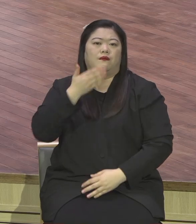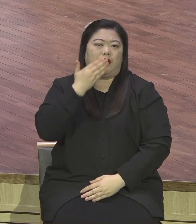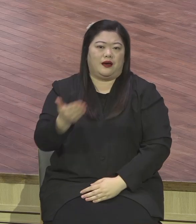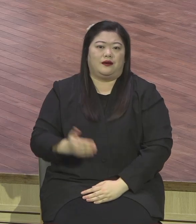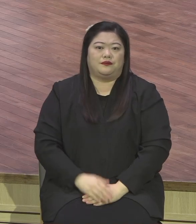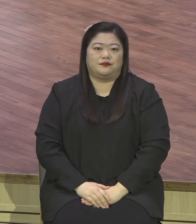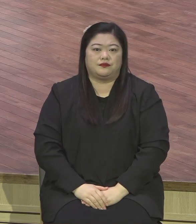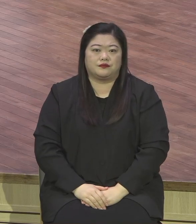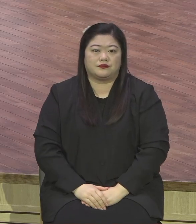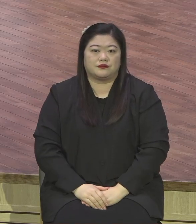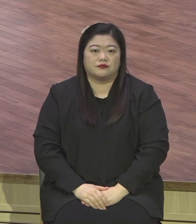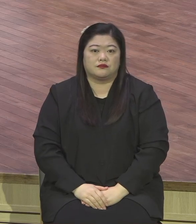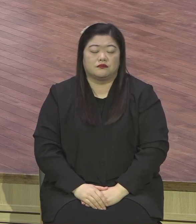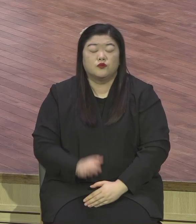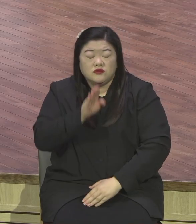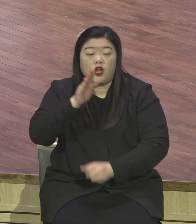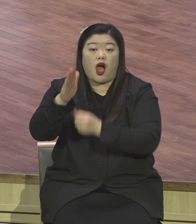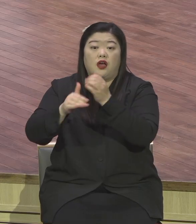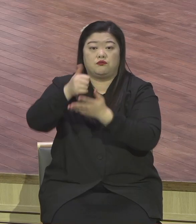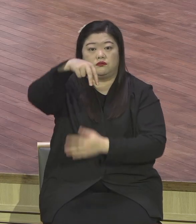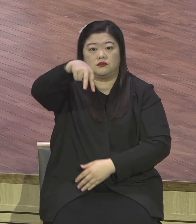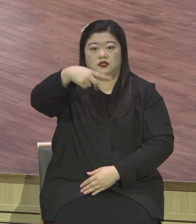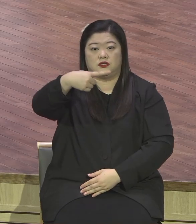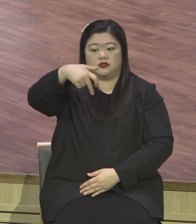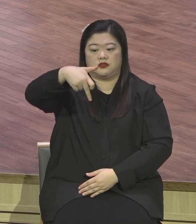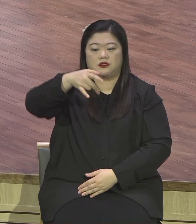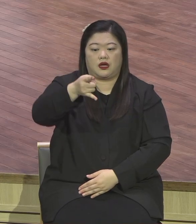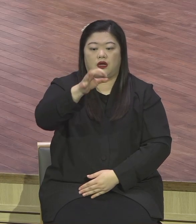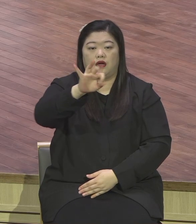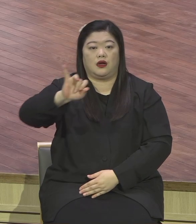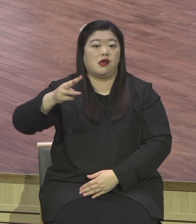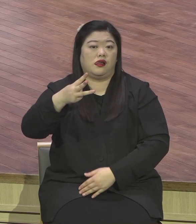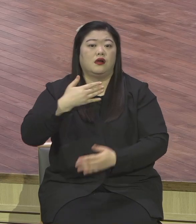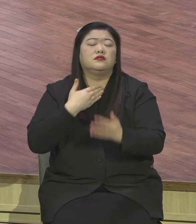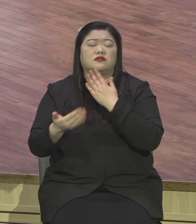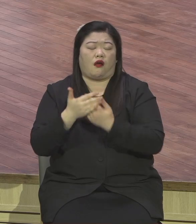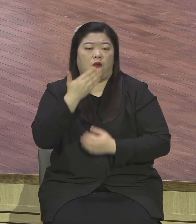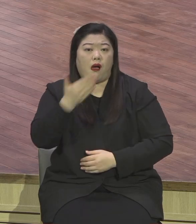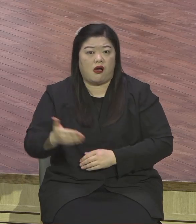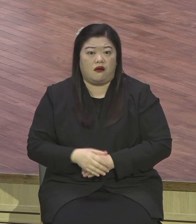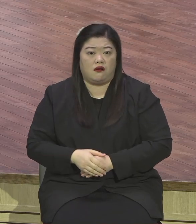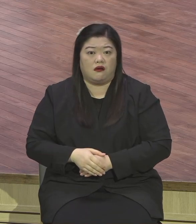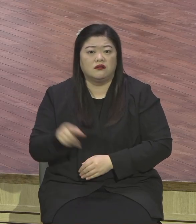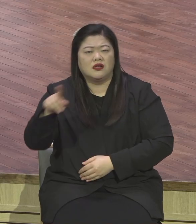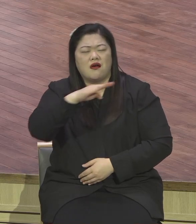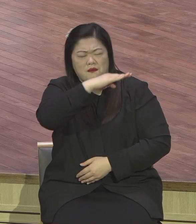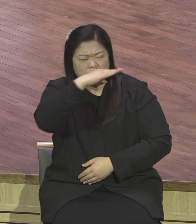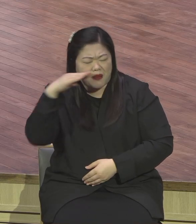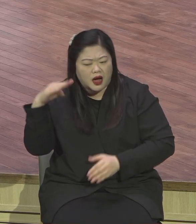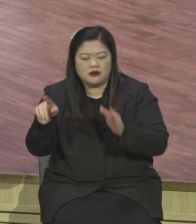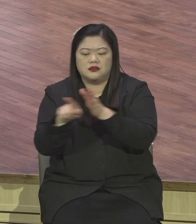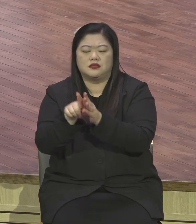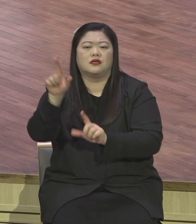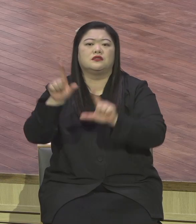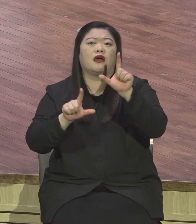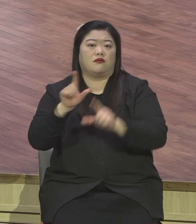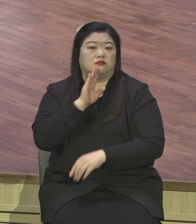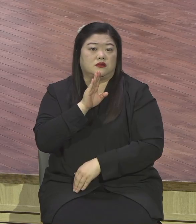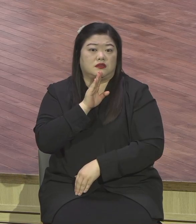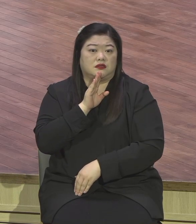스케일을 체험하게 된다니까요. 이게 신앙생활이니까요. 이걸 증거가진 목사가 말한다니까요.